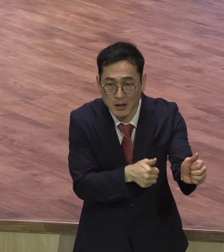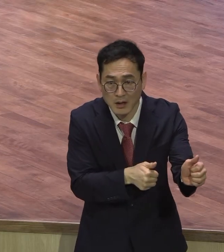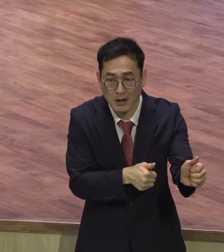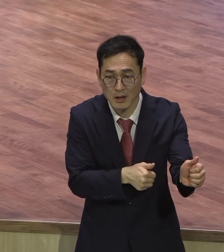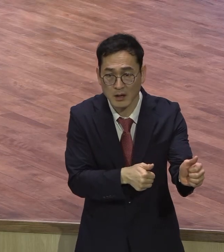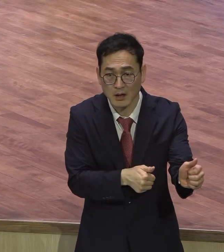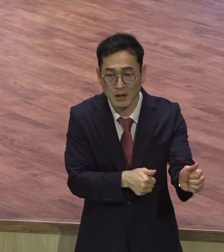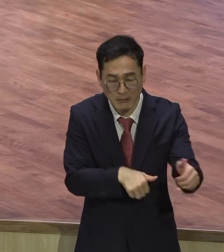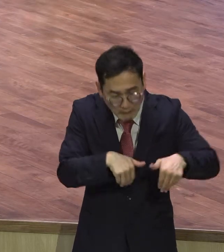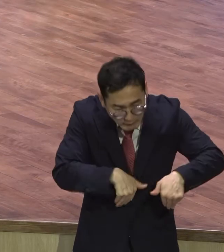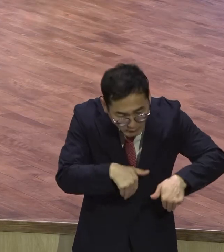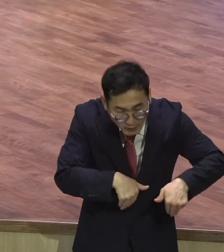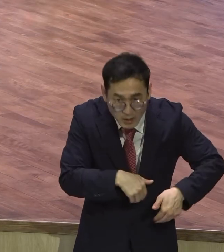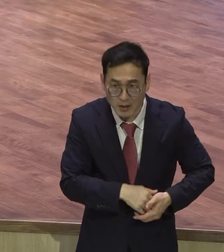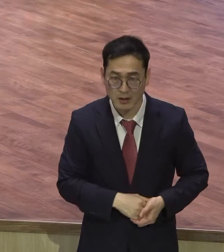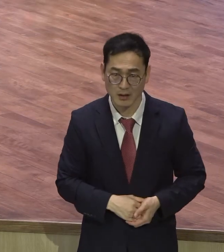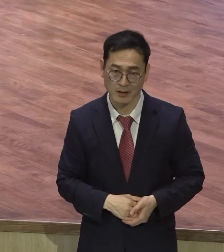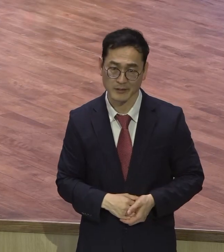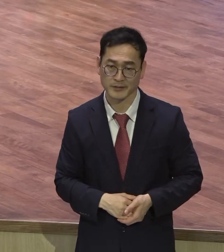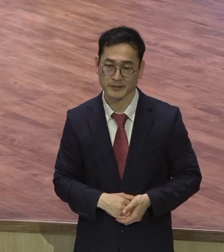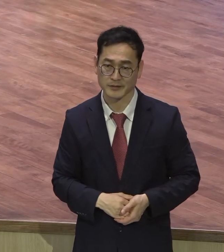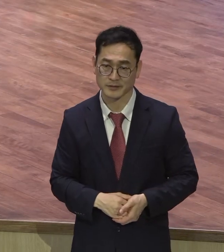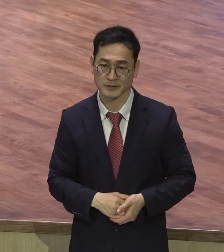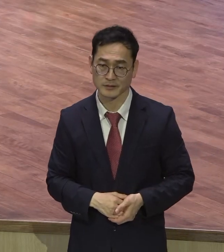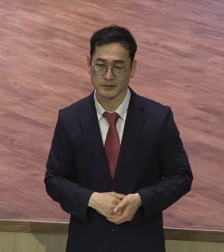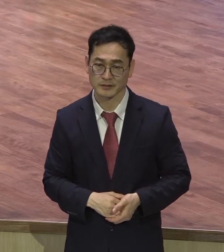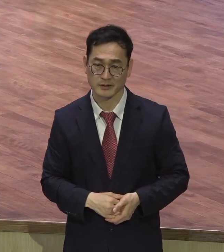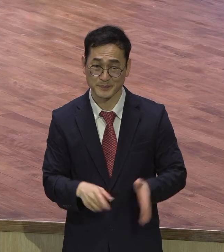저 불신자들이 지금 세계를 품고 난리를 찌리는데